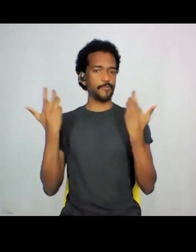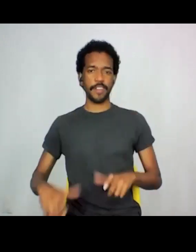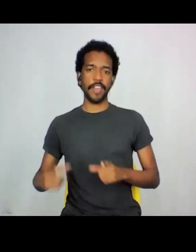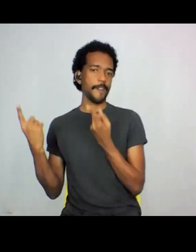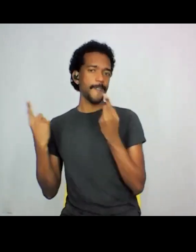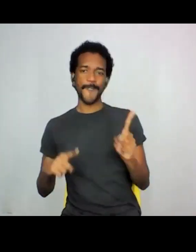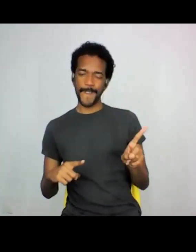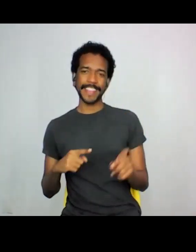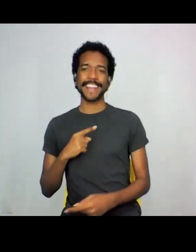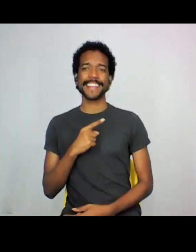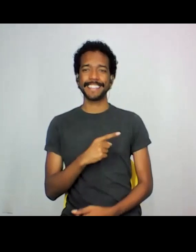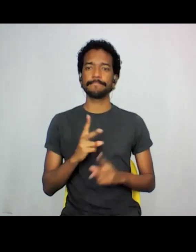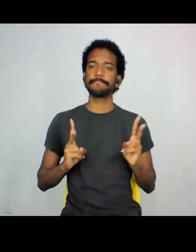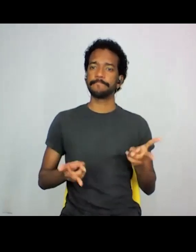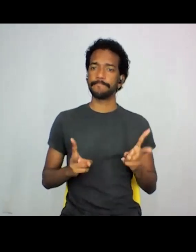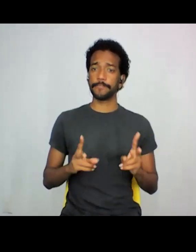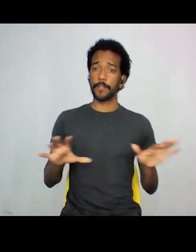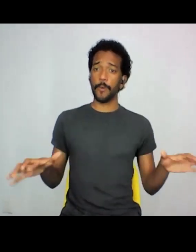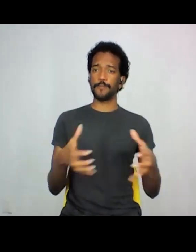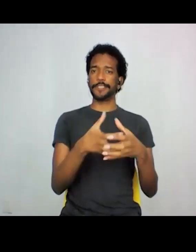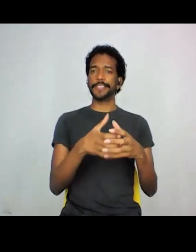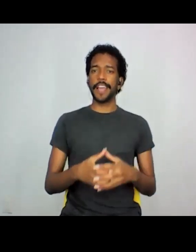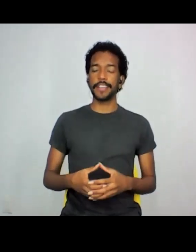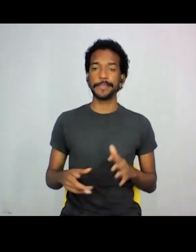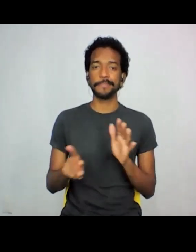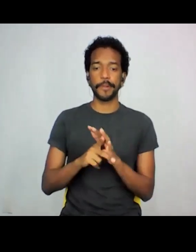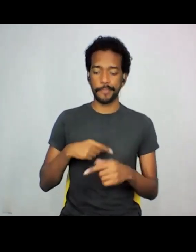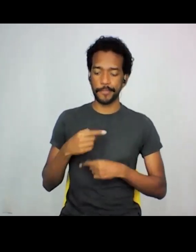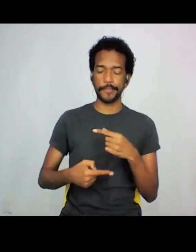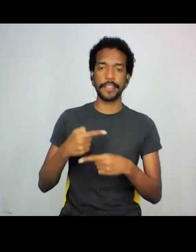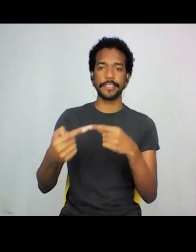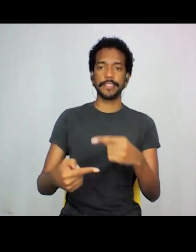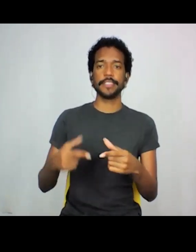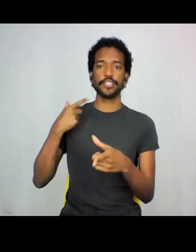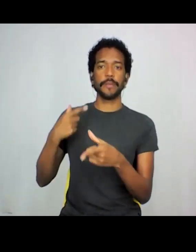comunidade, né, de descendentes japoneses,